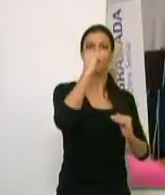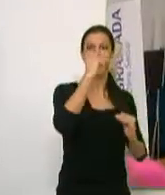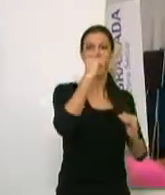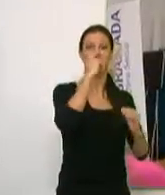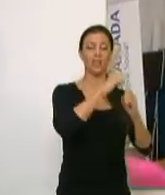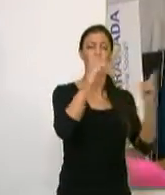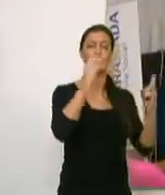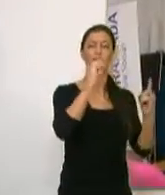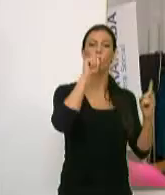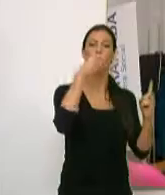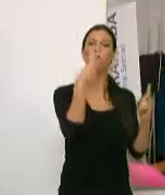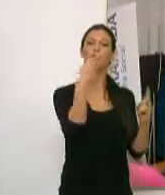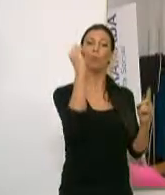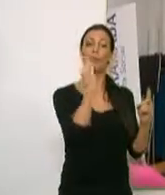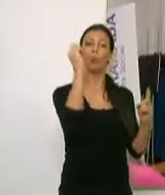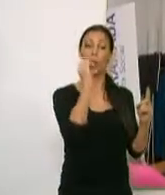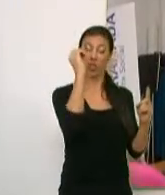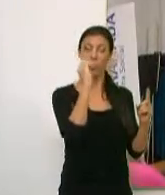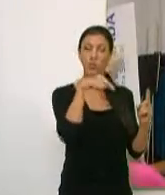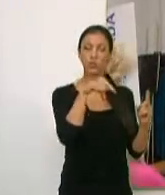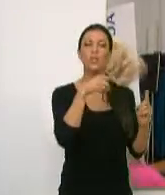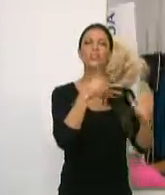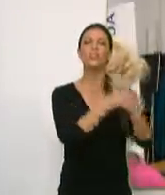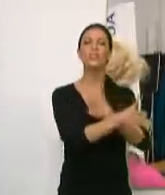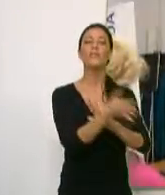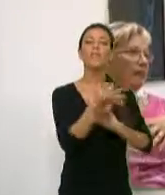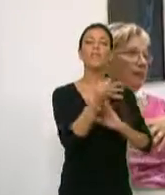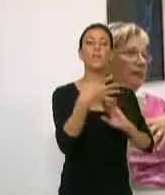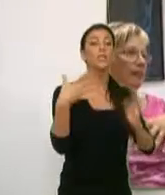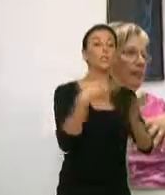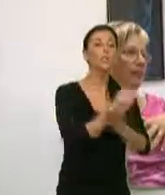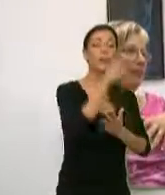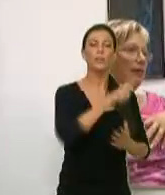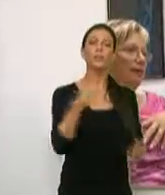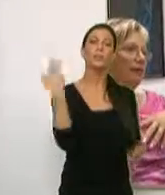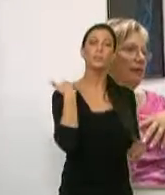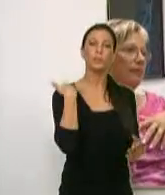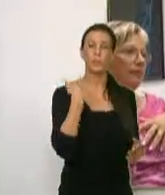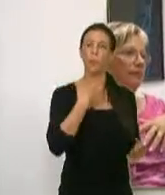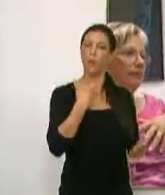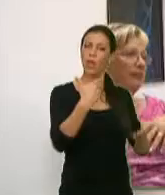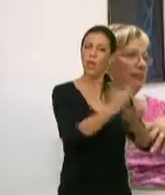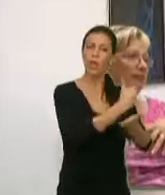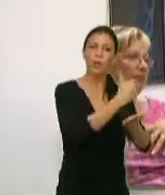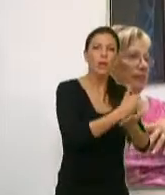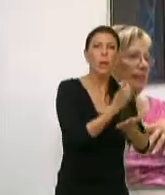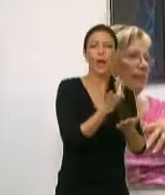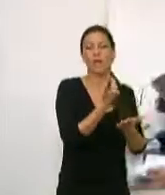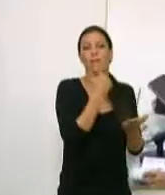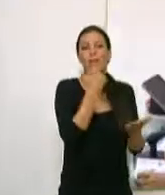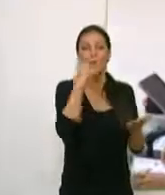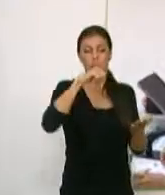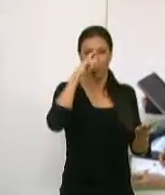subida interanual del 0,2% supondrá que todos los pensionistas van a ganar poder